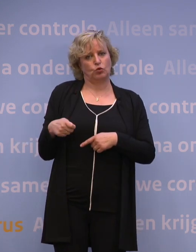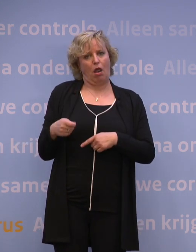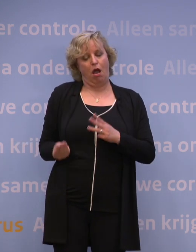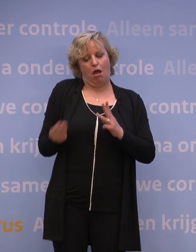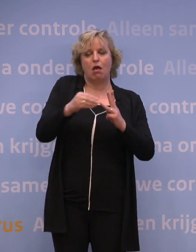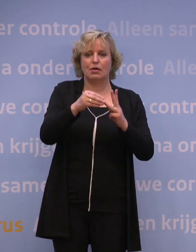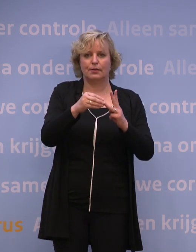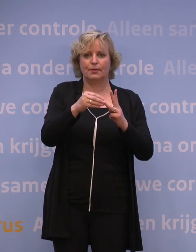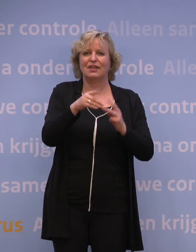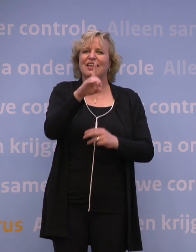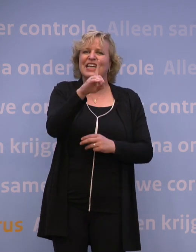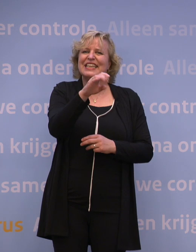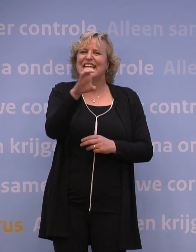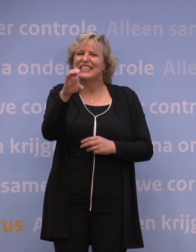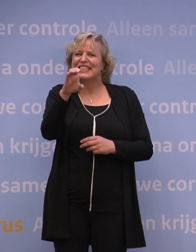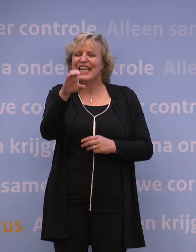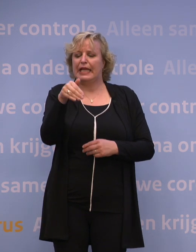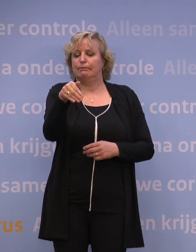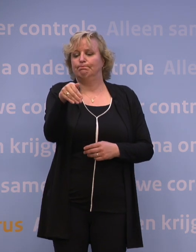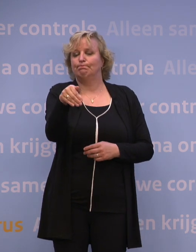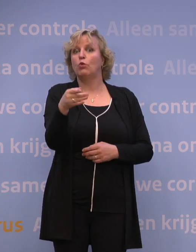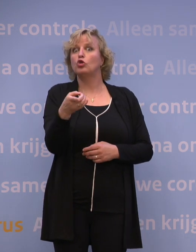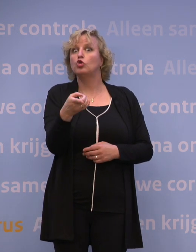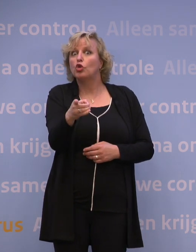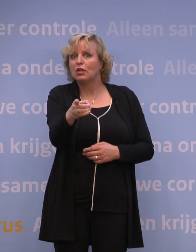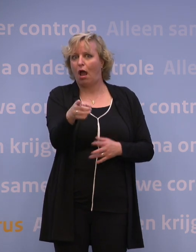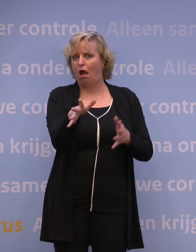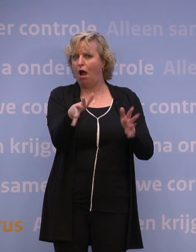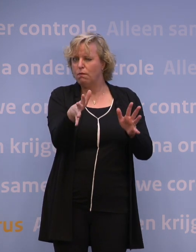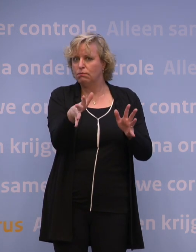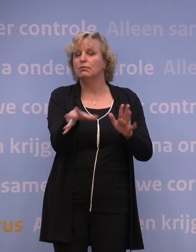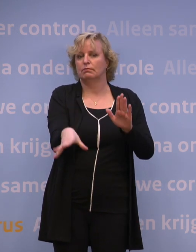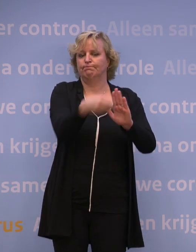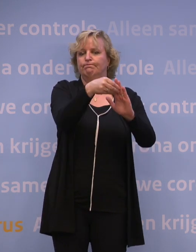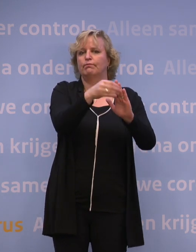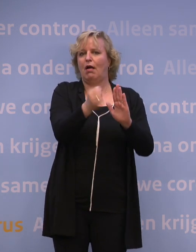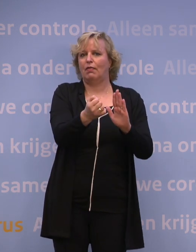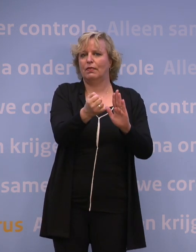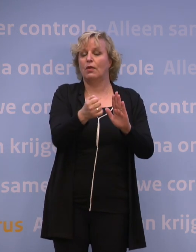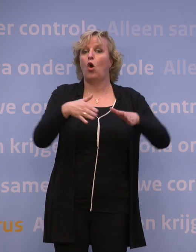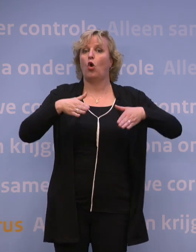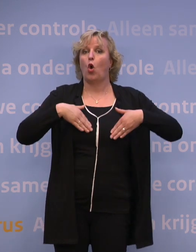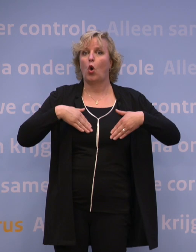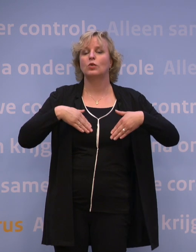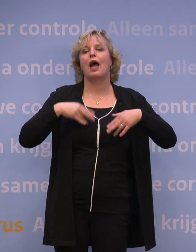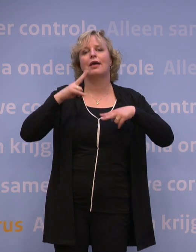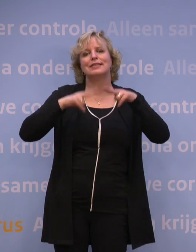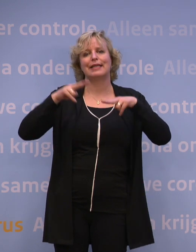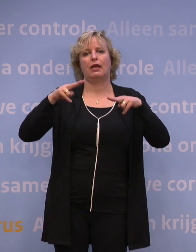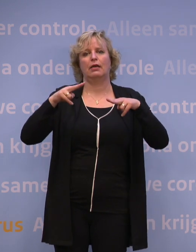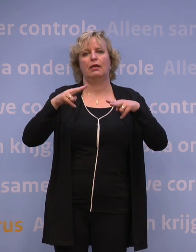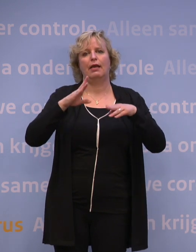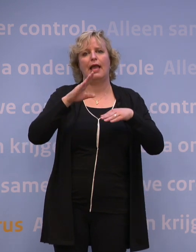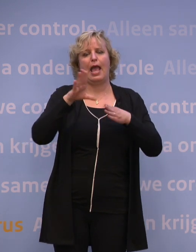En je kunt zo'n DCC in de loop van aanstaande donderdag waarschijnlijk aanmaken, in de CoronaCheck-app. En